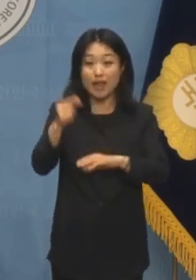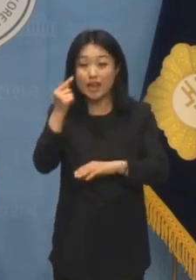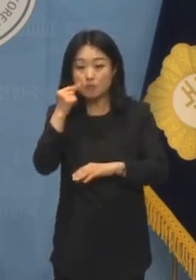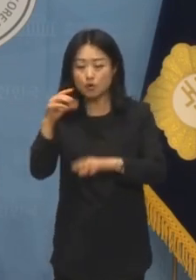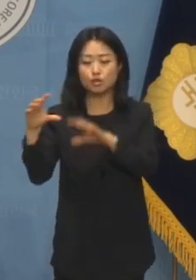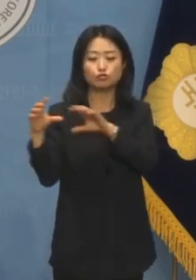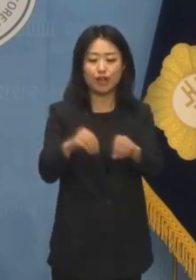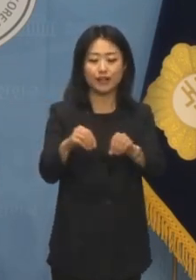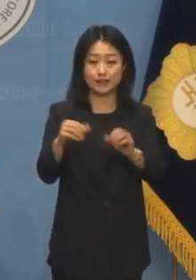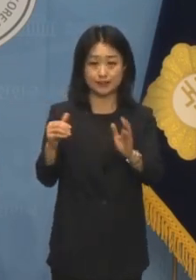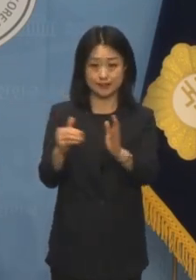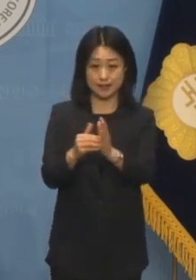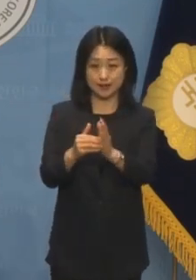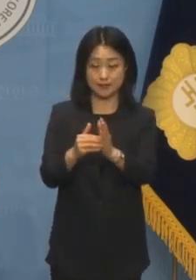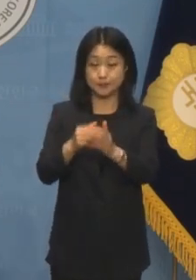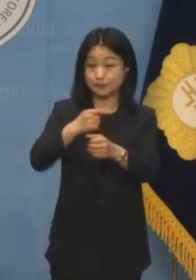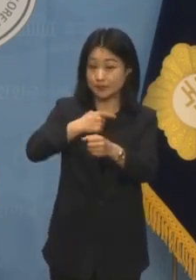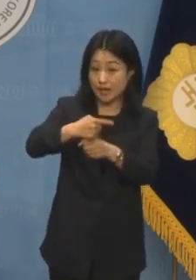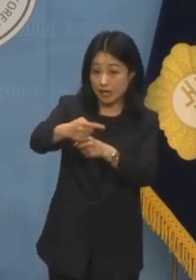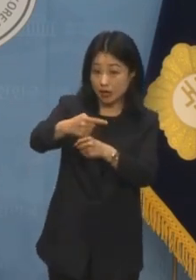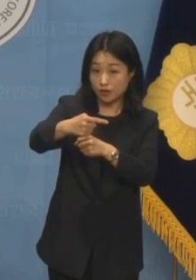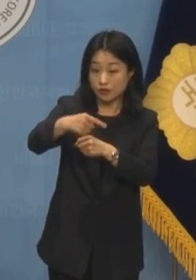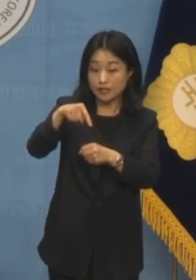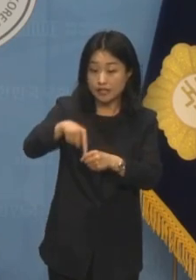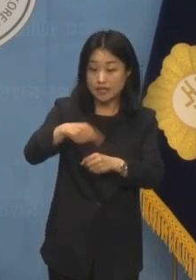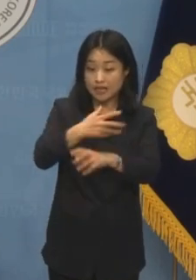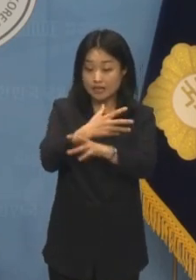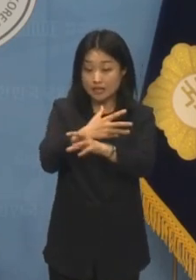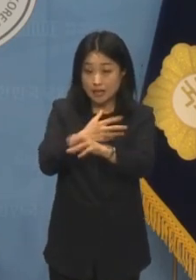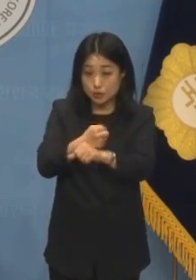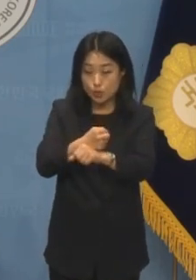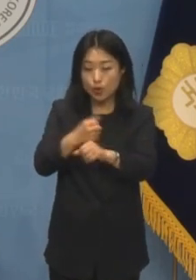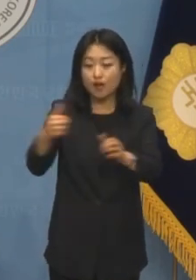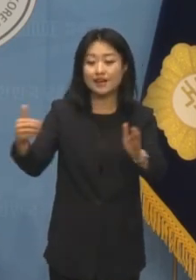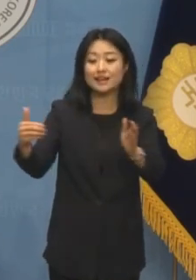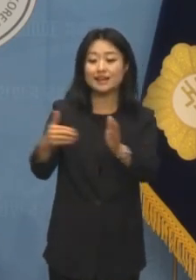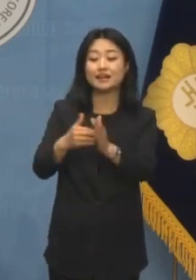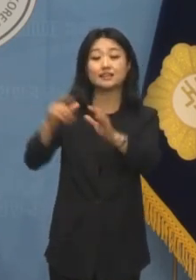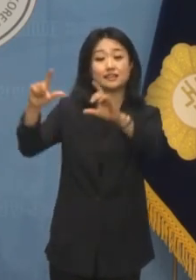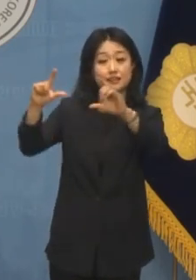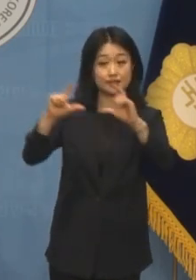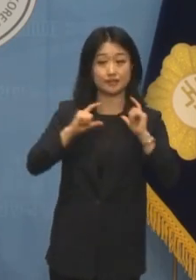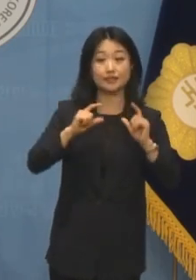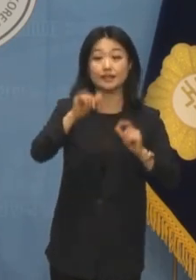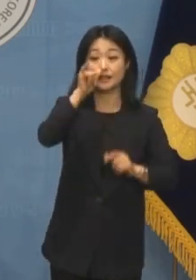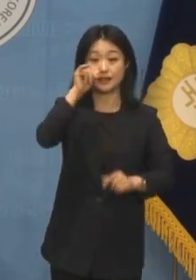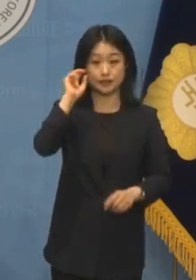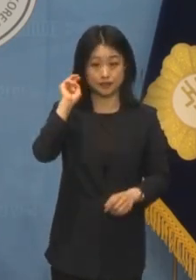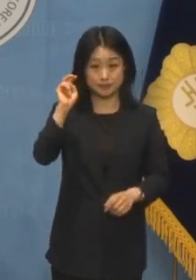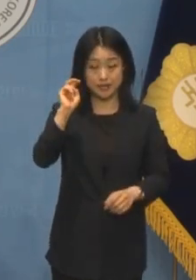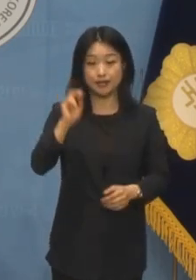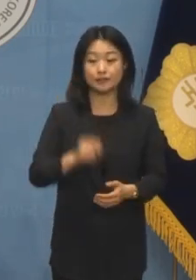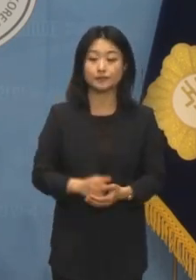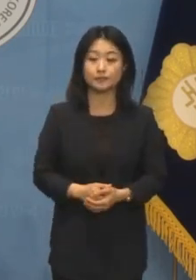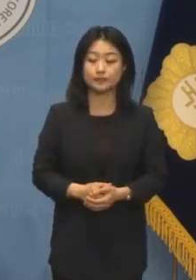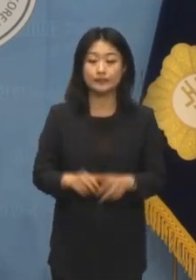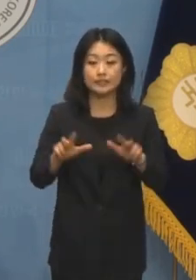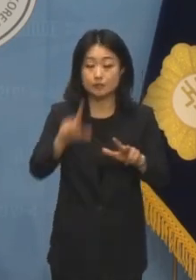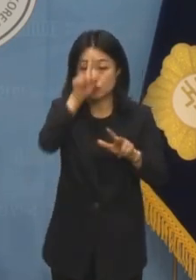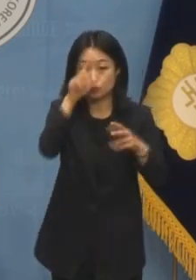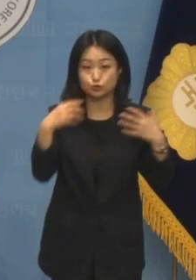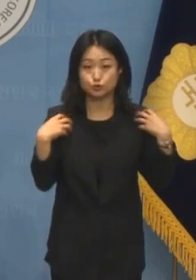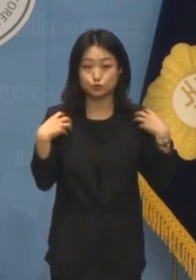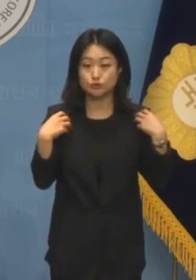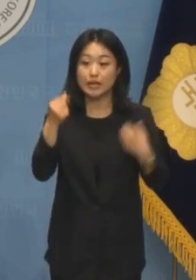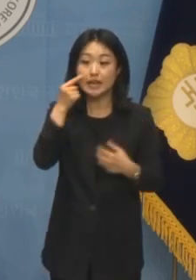중단한 상태로 내년이면 해당 조약의 종료를 통고받을지도 모릅니다. 현 정부는